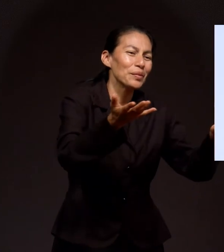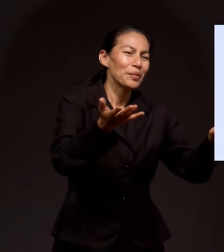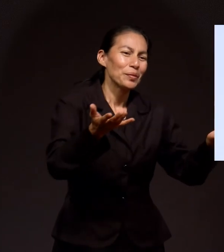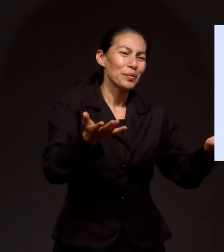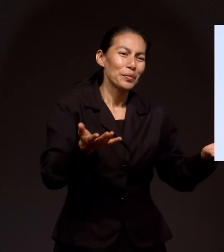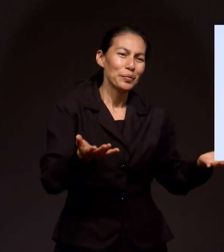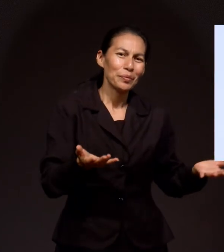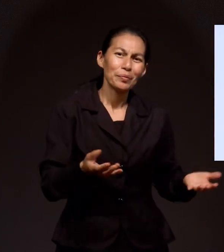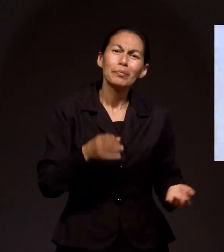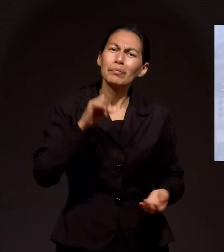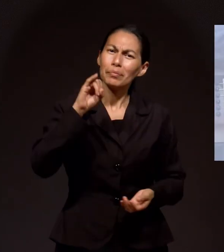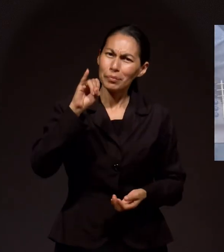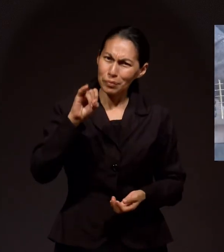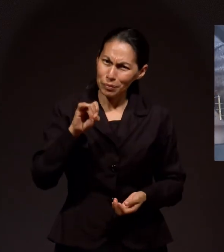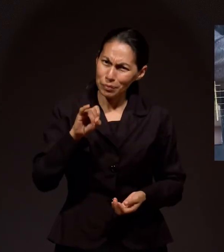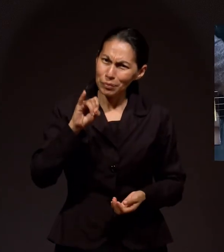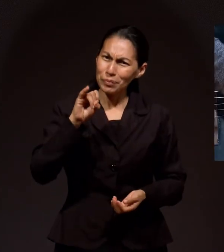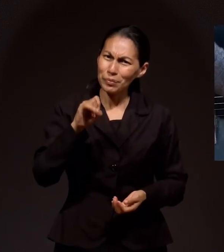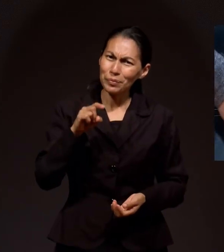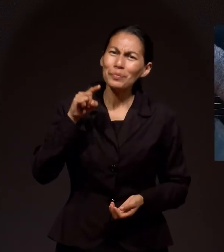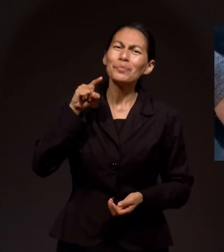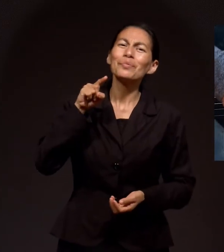Si eres tú